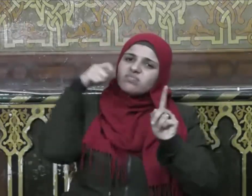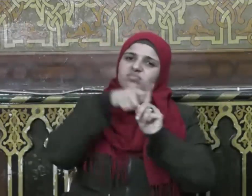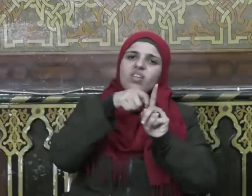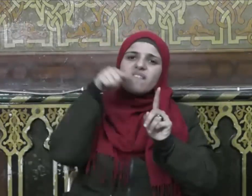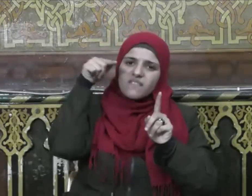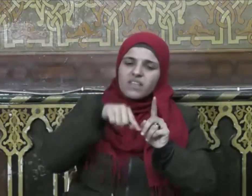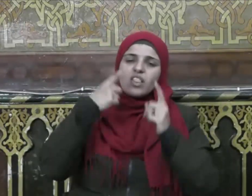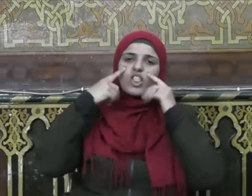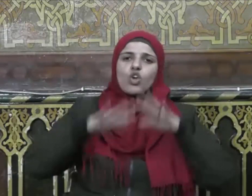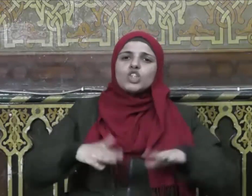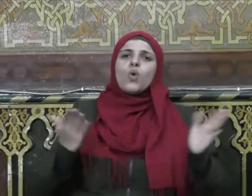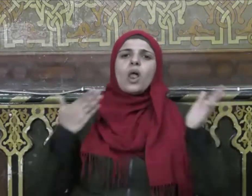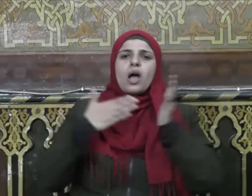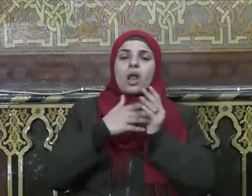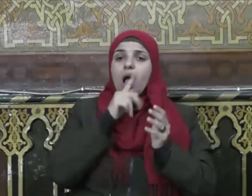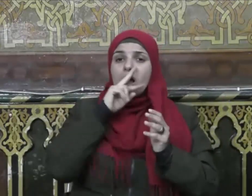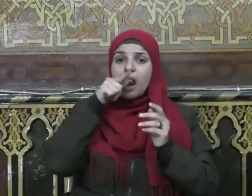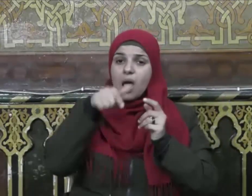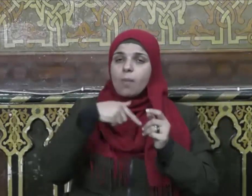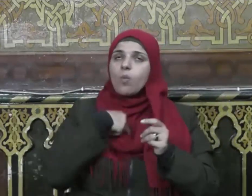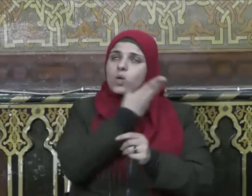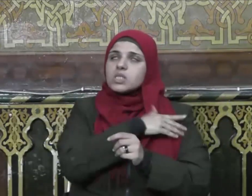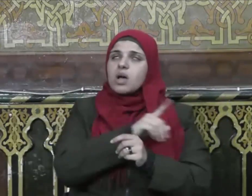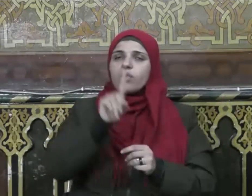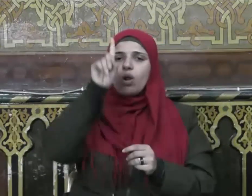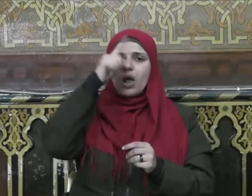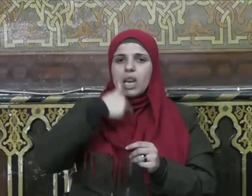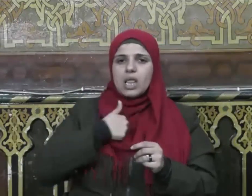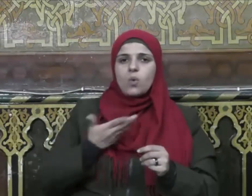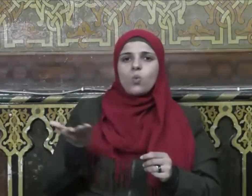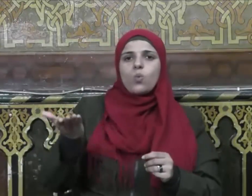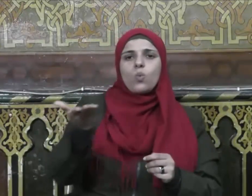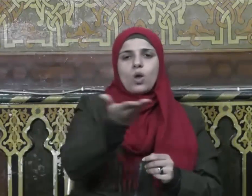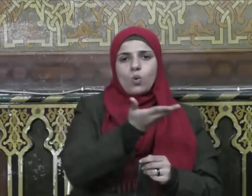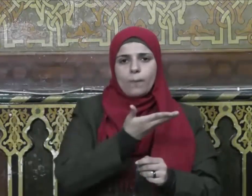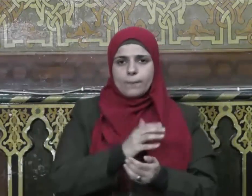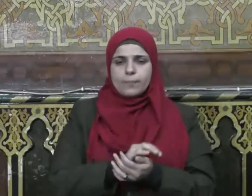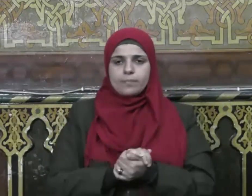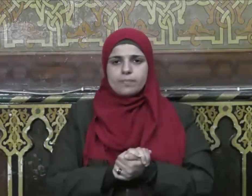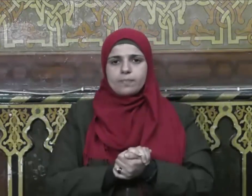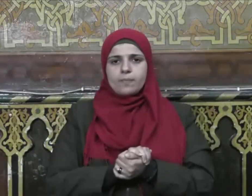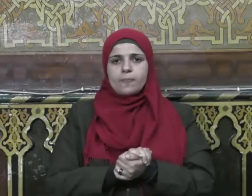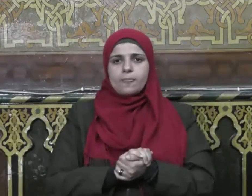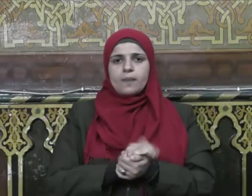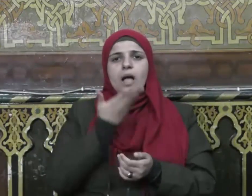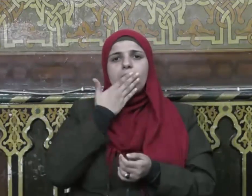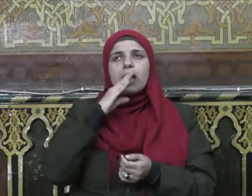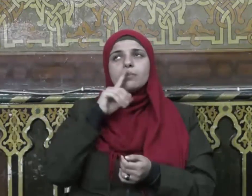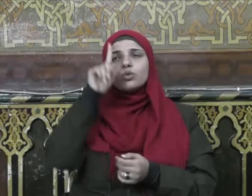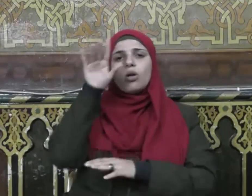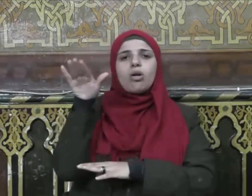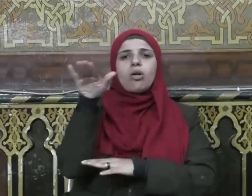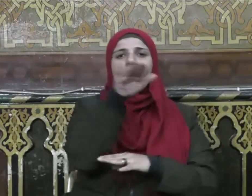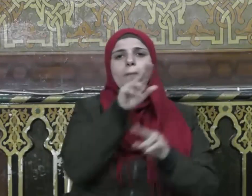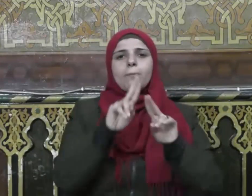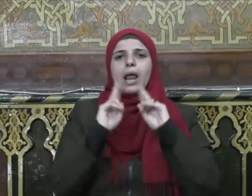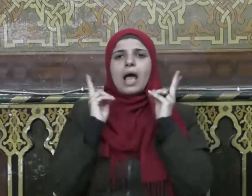والآخرة أقول قولي هذا وأستغفر الله العظيم لي ولكم الحمد لله رب العالمين